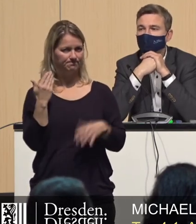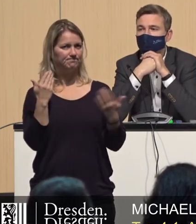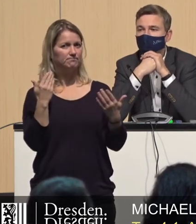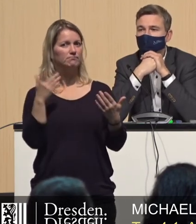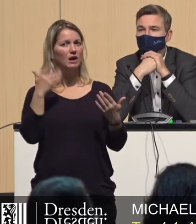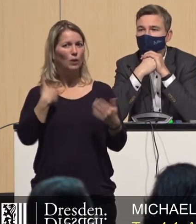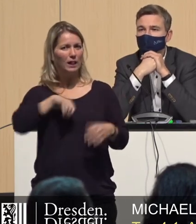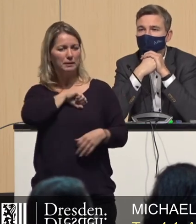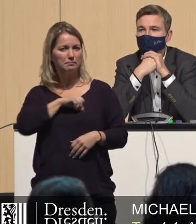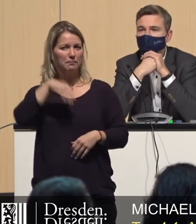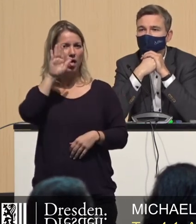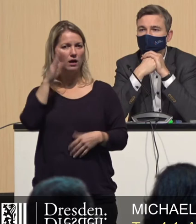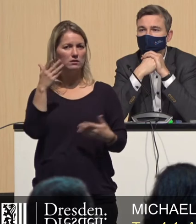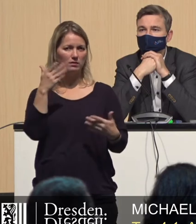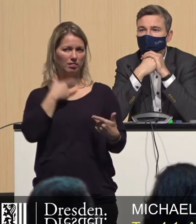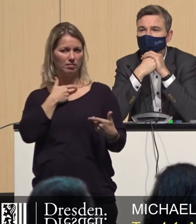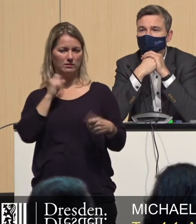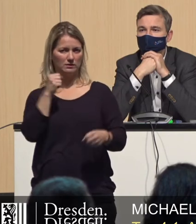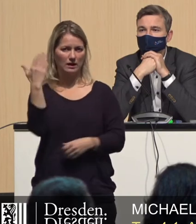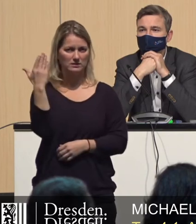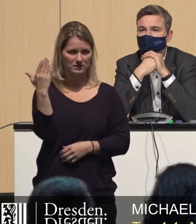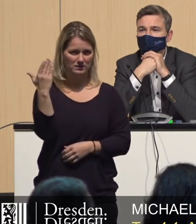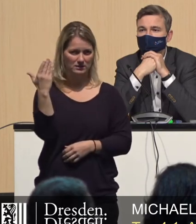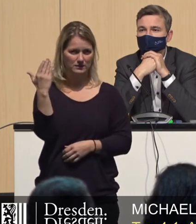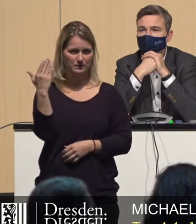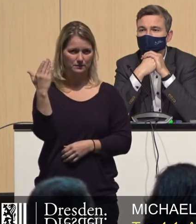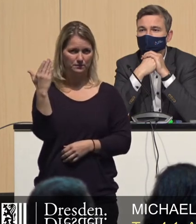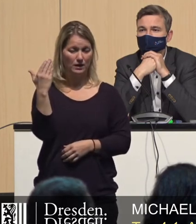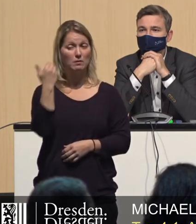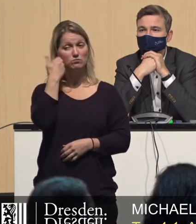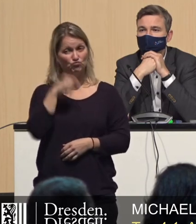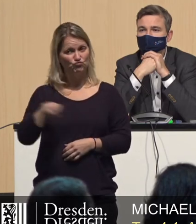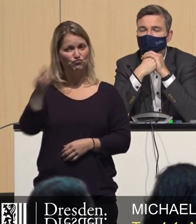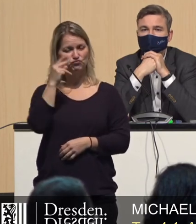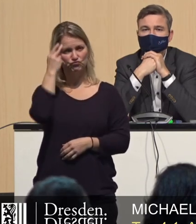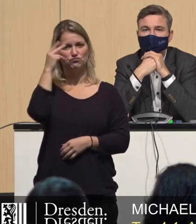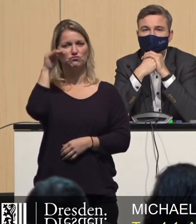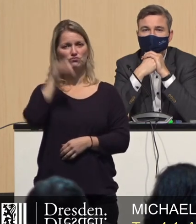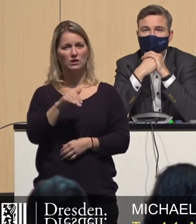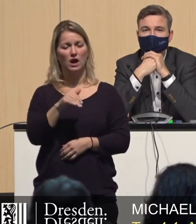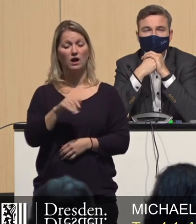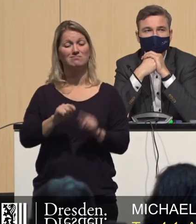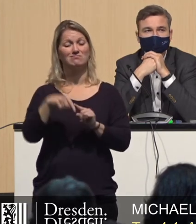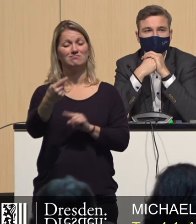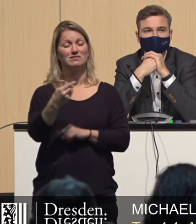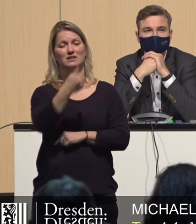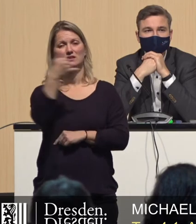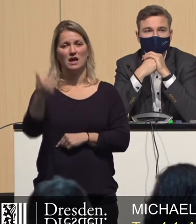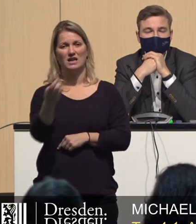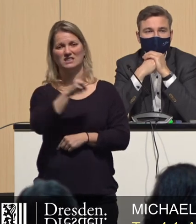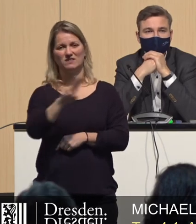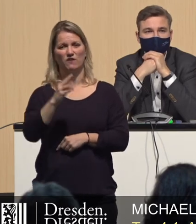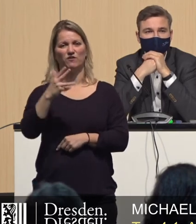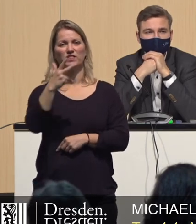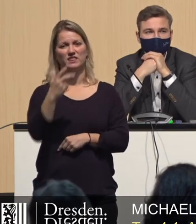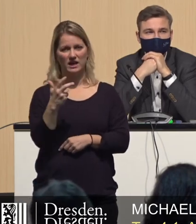Profite zu erzielen. Aber eins, und daran möchte ich Sie erinnern, das Jahr 2035, wir haben es heute